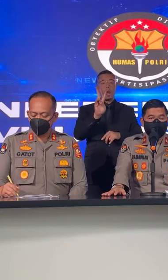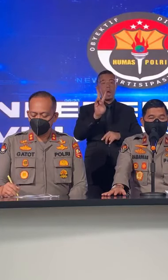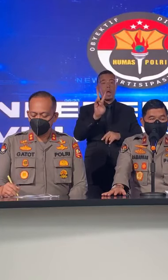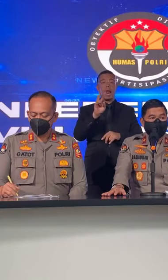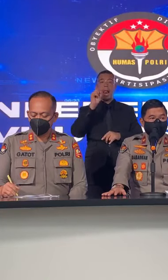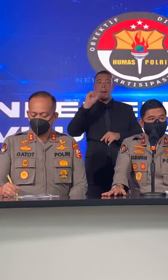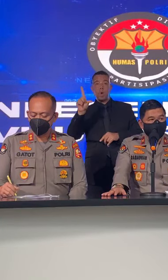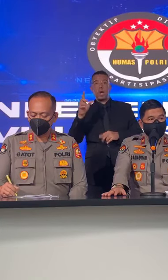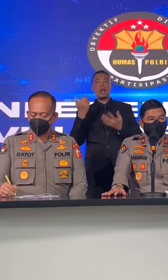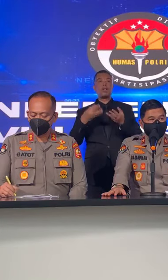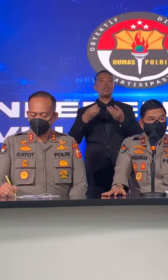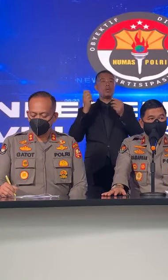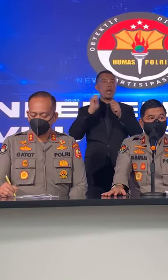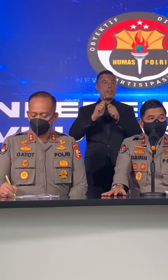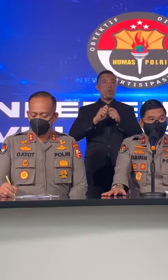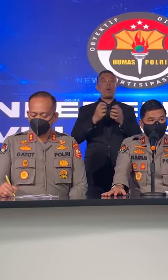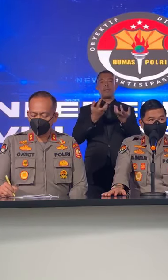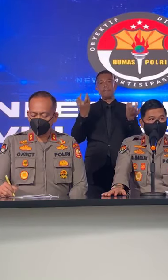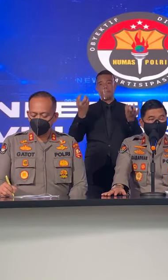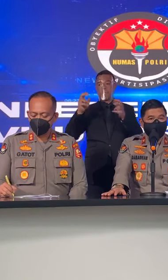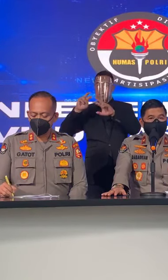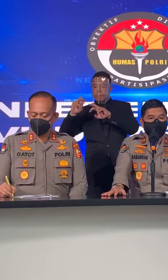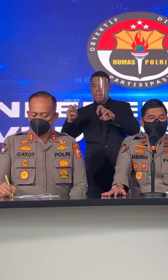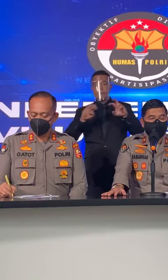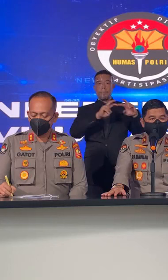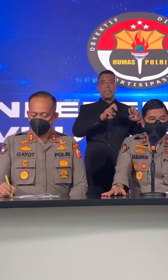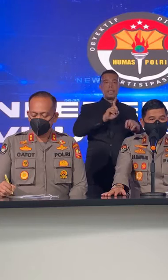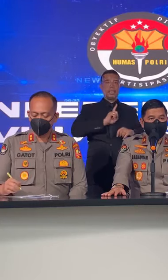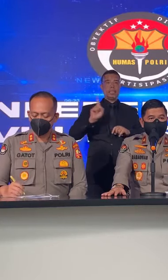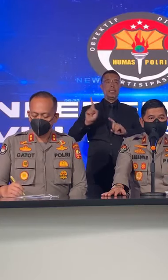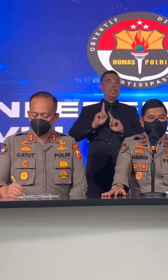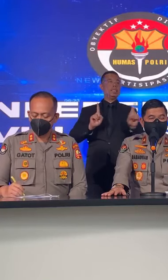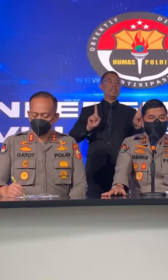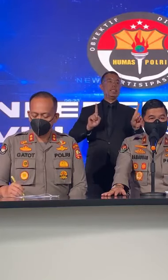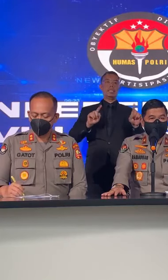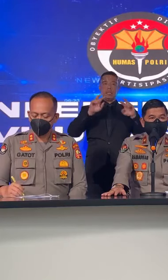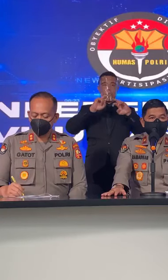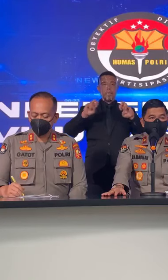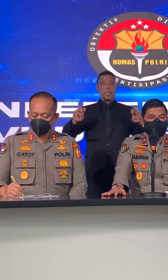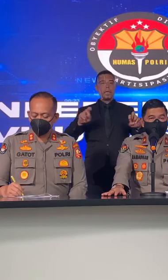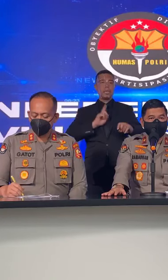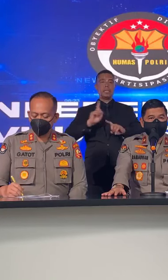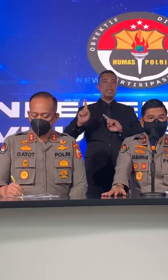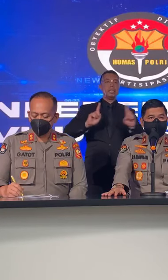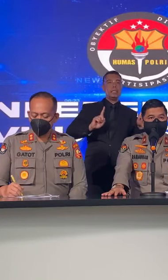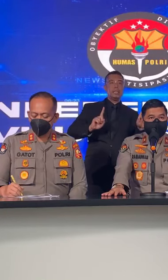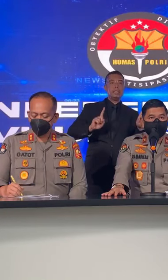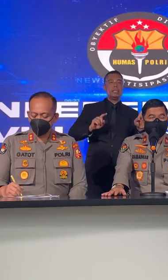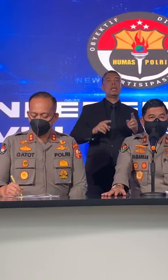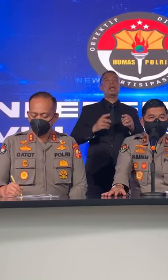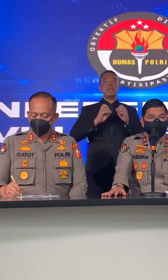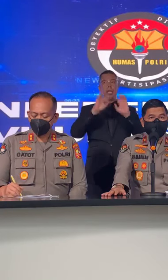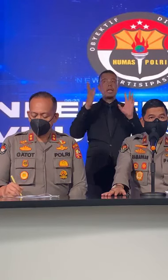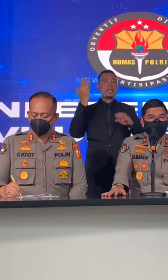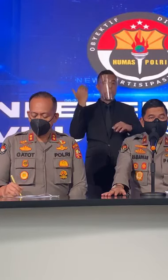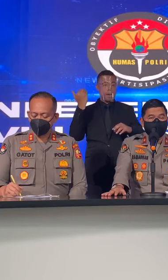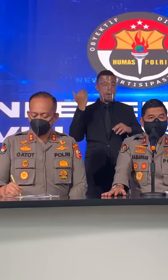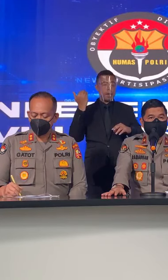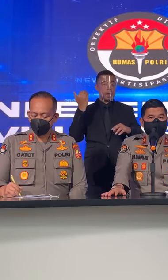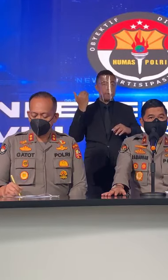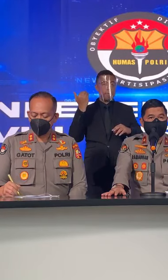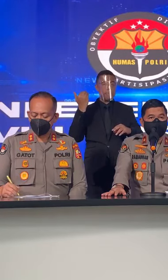Laporan Tersebut Masih Didalami Masih Dilakukan Penyelidikan Yang Jelas Kemarin